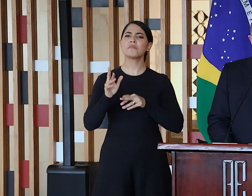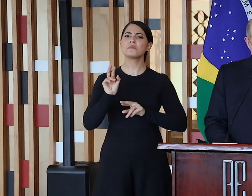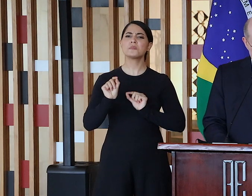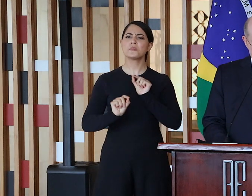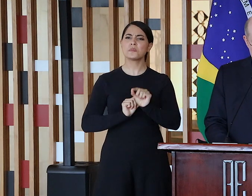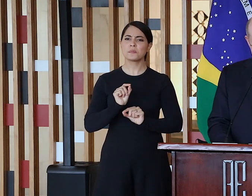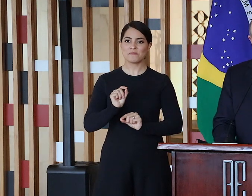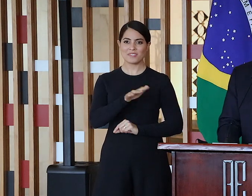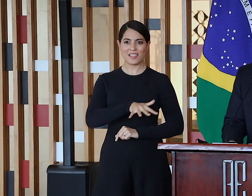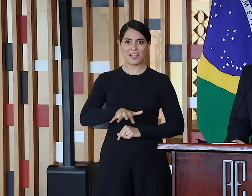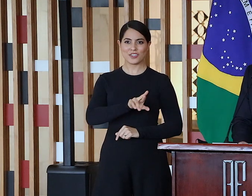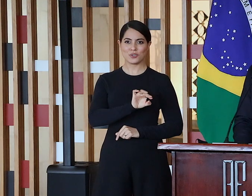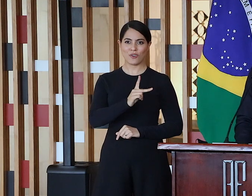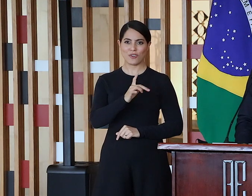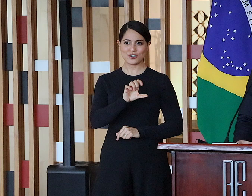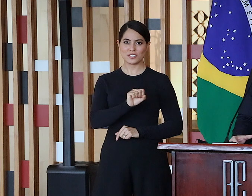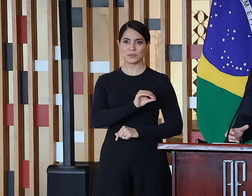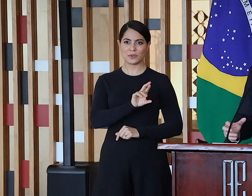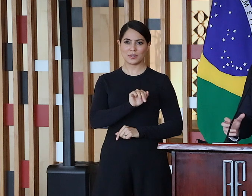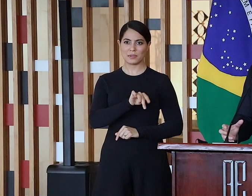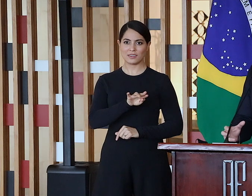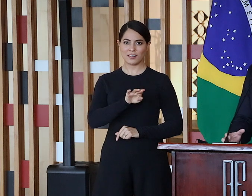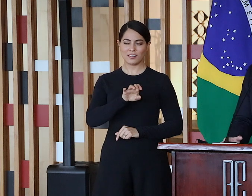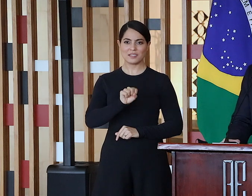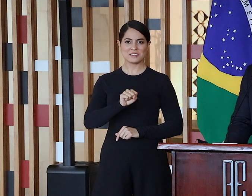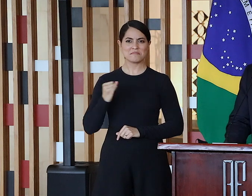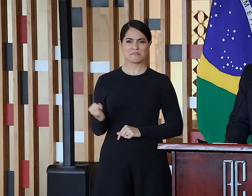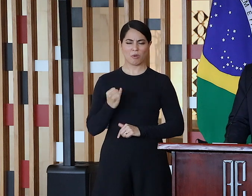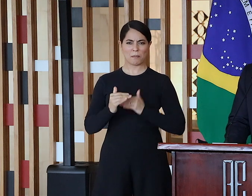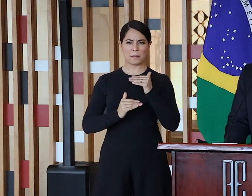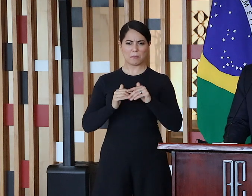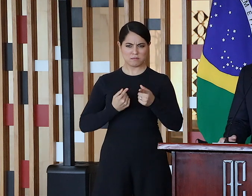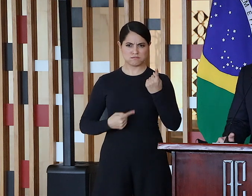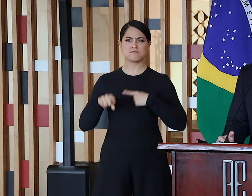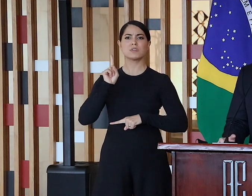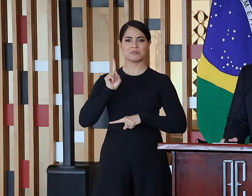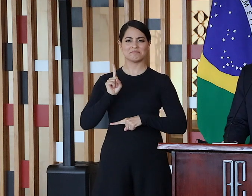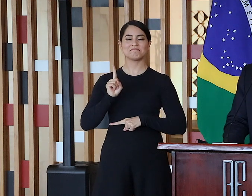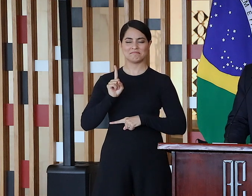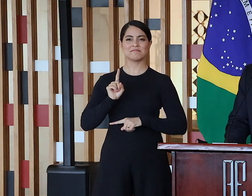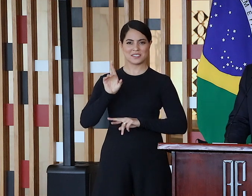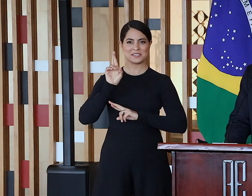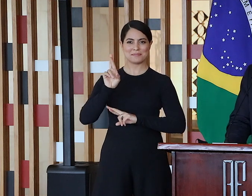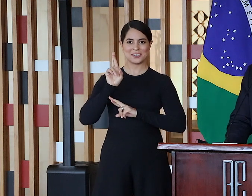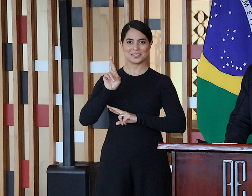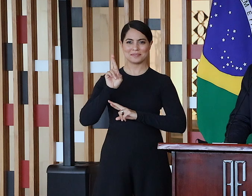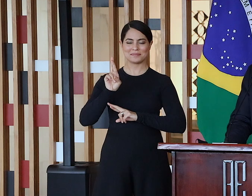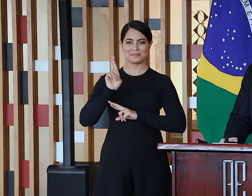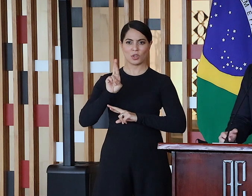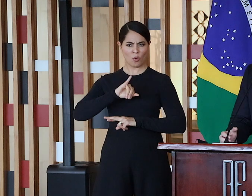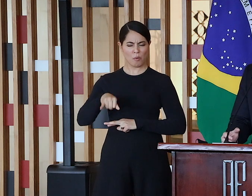mercado mundial de rochas ornamentais registre um crescimento expressivo. Serão novas oportunidades e